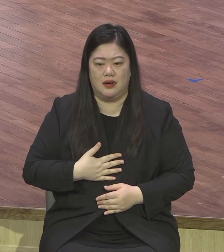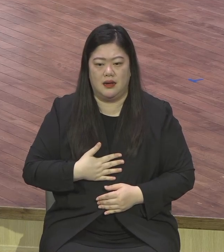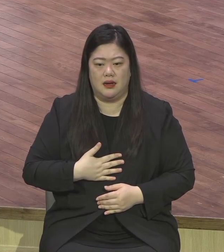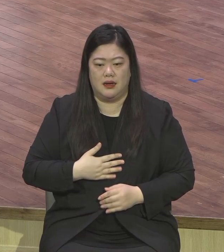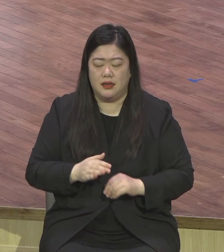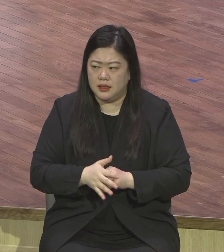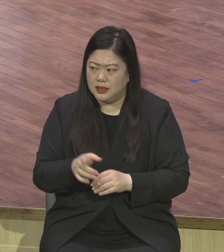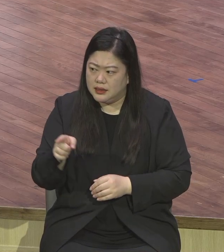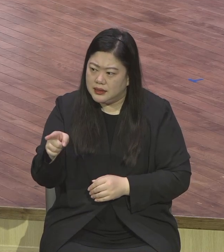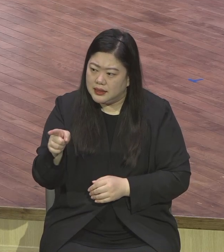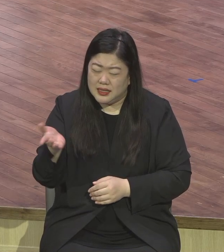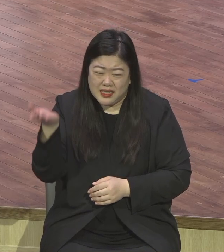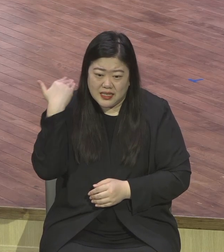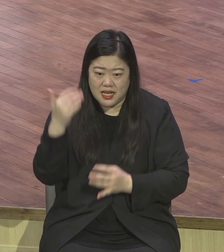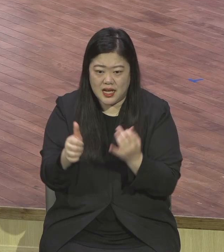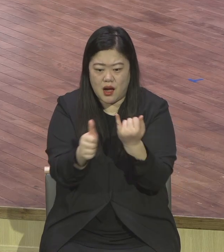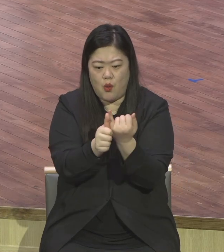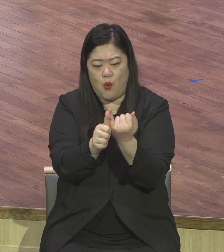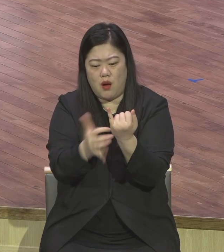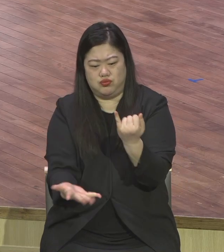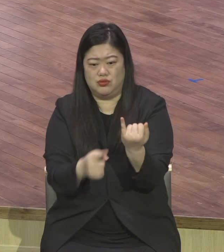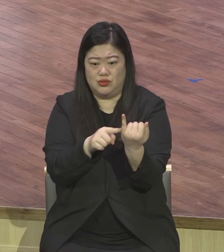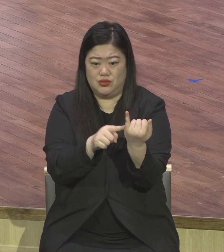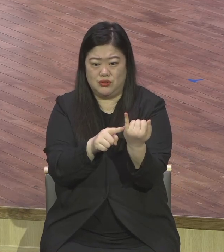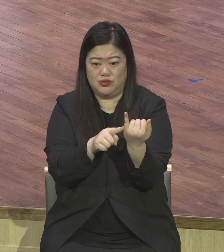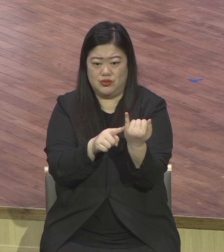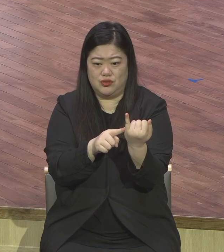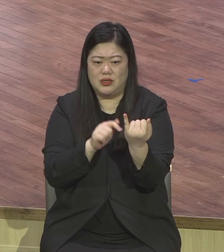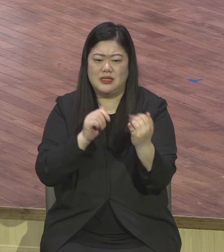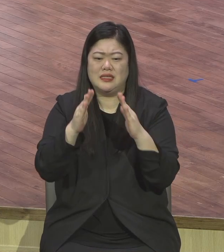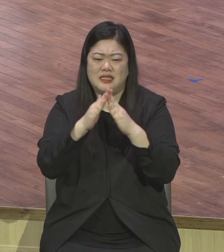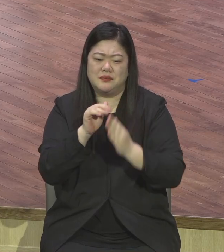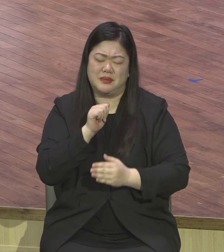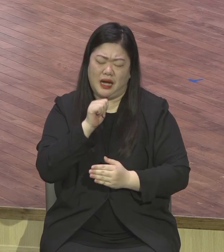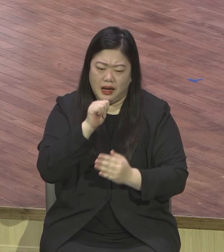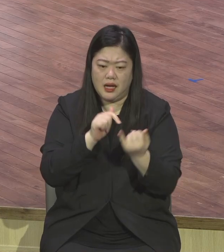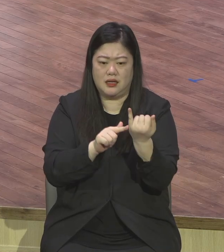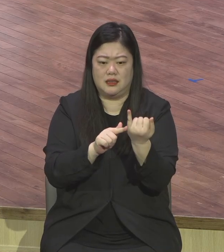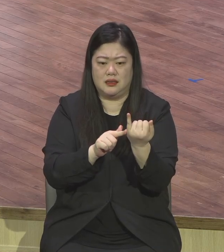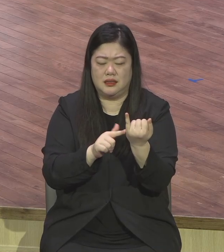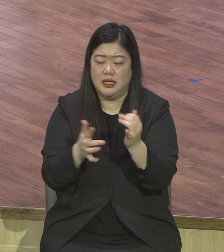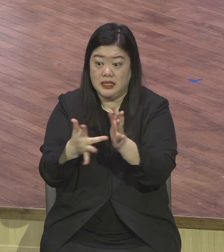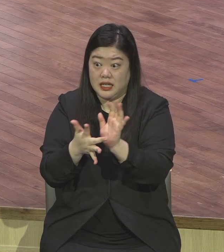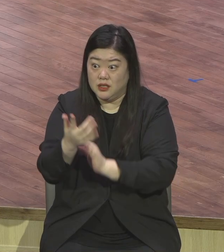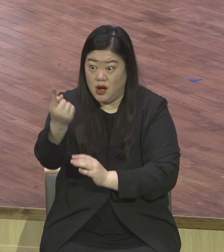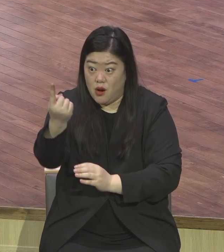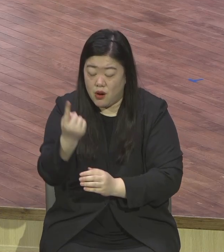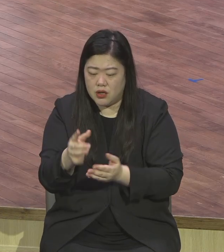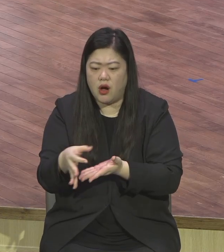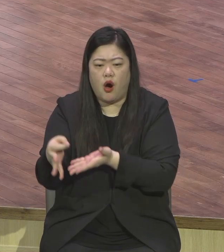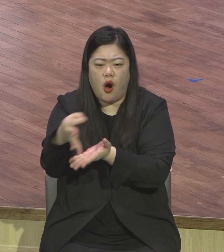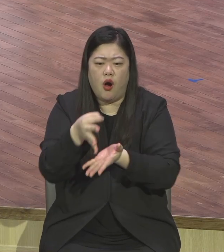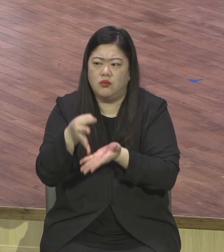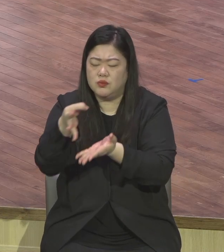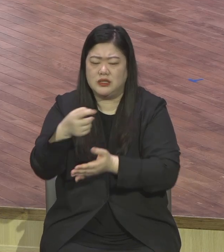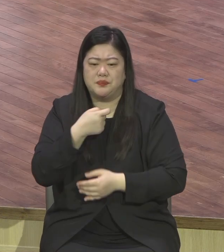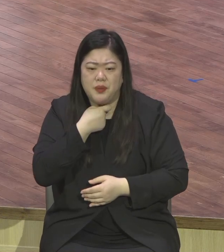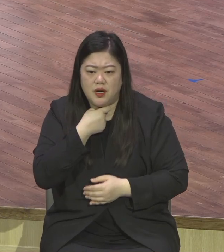삼천원. 혼자 사는 과부가 가난한 과부가 예수님은 뭐라고 했어요? 이 과부는 이 가난한 중에서